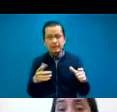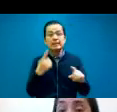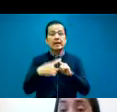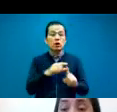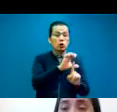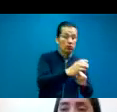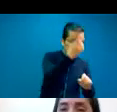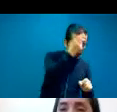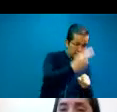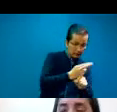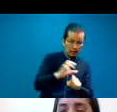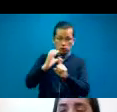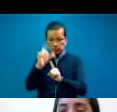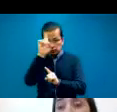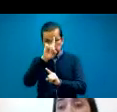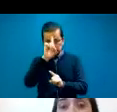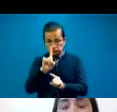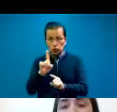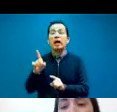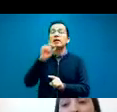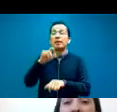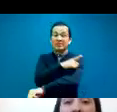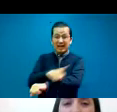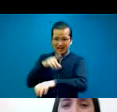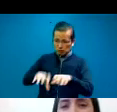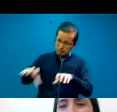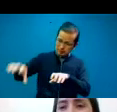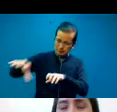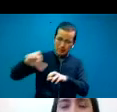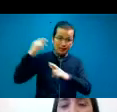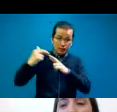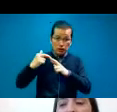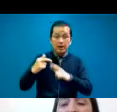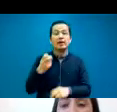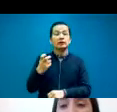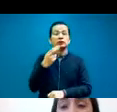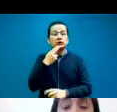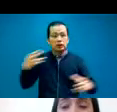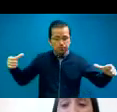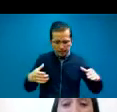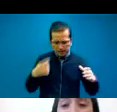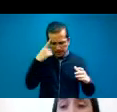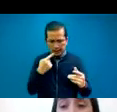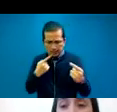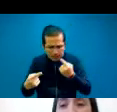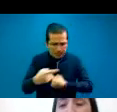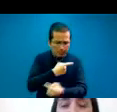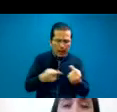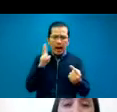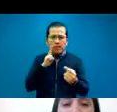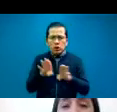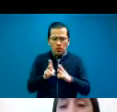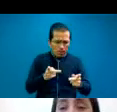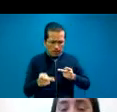y las delegaciones regionales que nos permiten poder planificar y diseñar cuáles son las acciones y los objetivos que nos